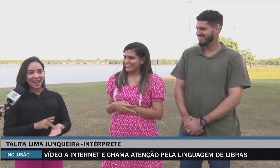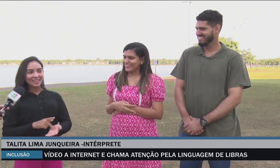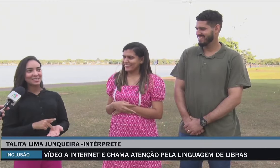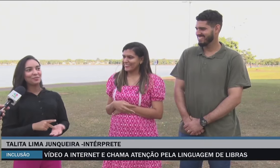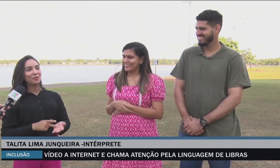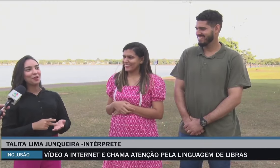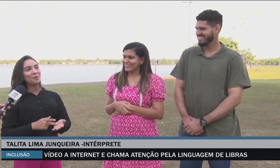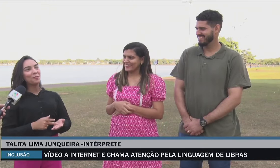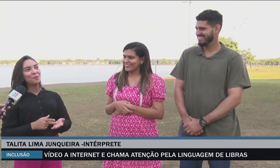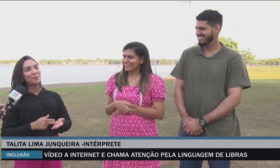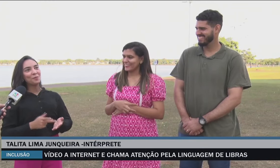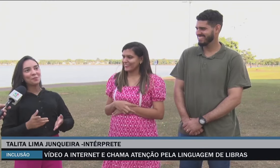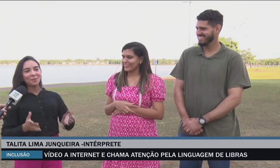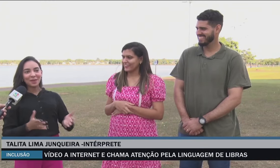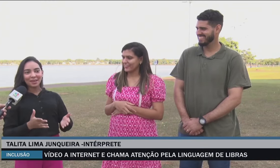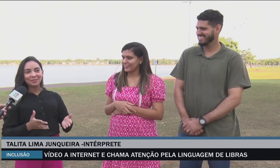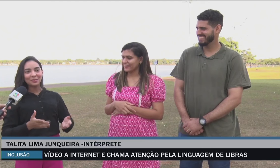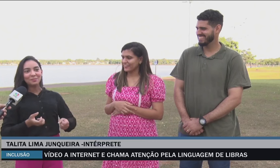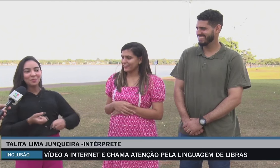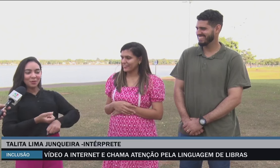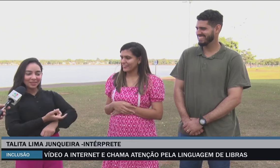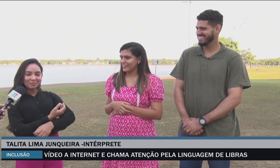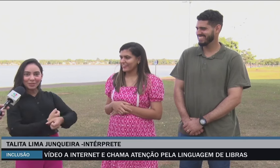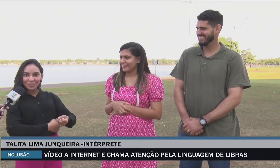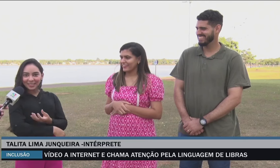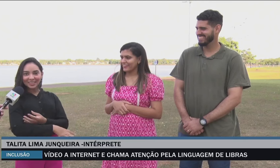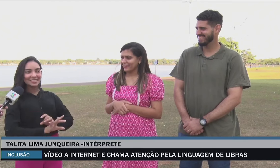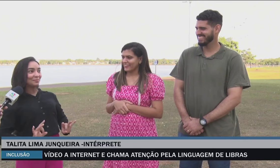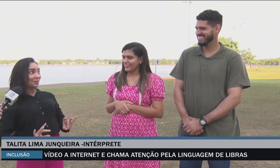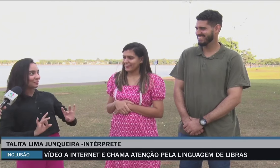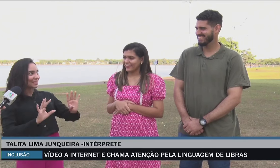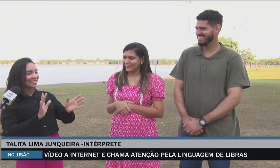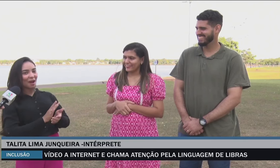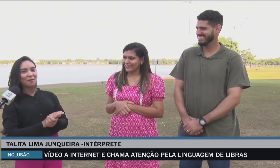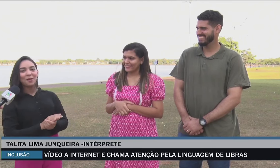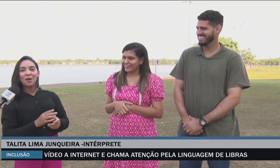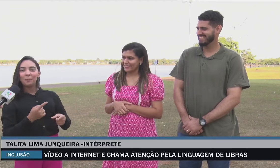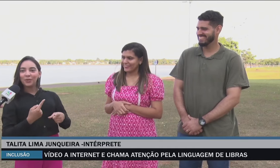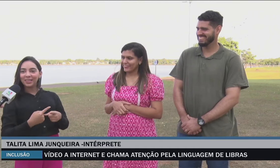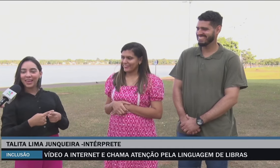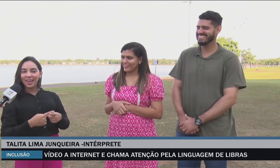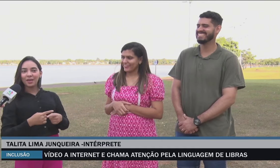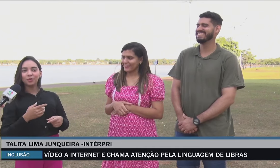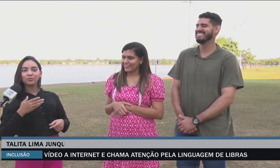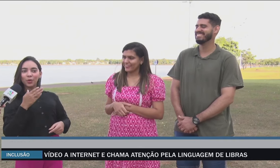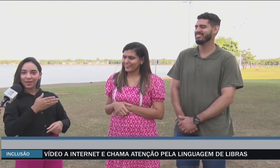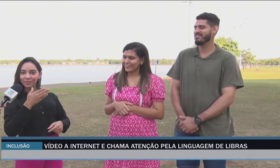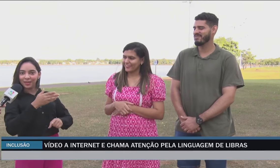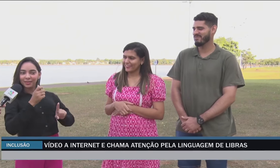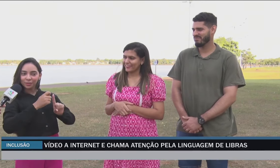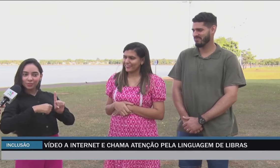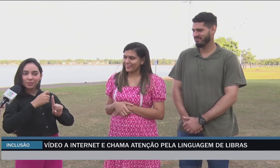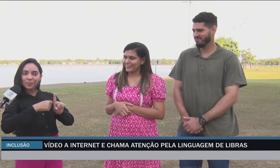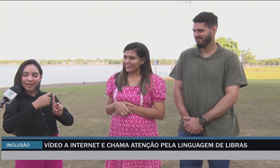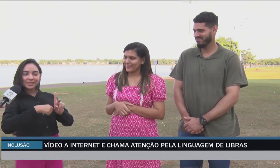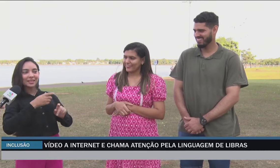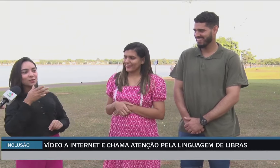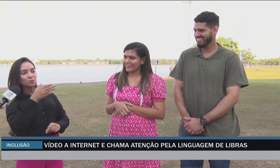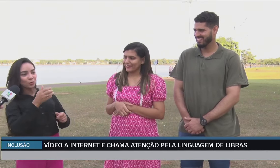foi um momento muito emocionante e muito especial. Porque eu estou indo todos os meses lá junto